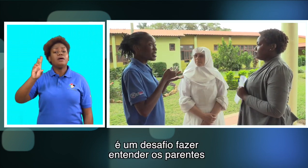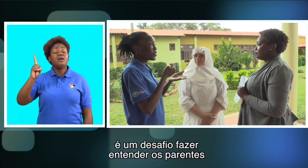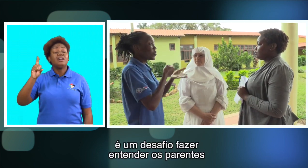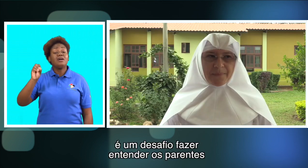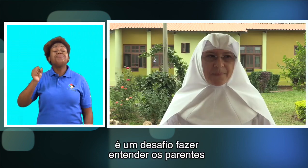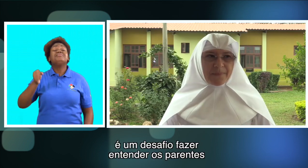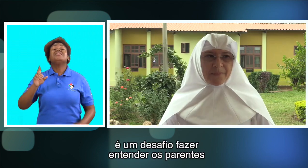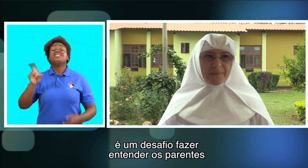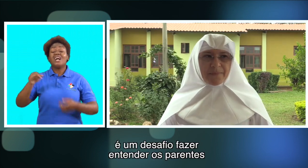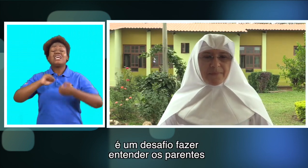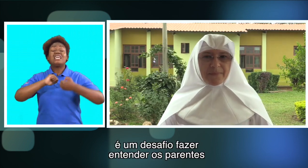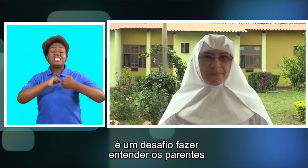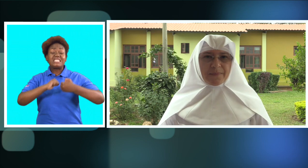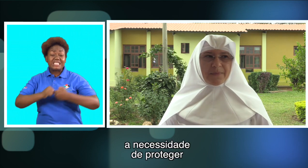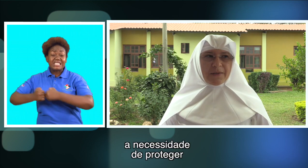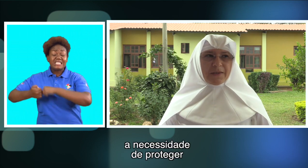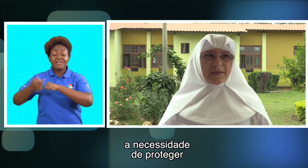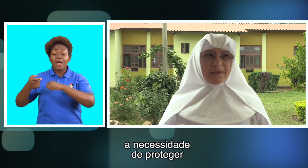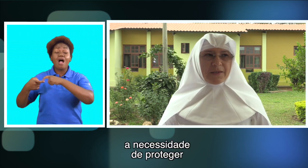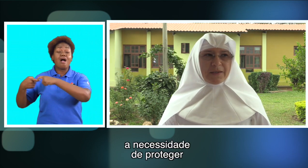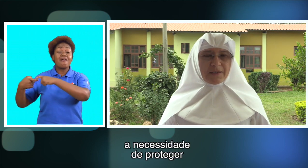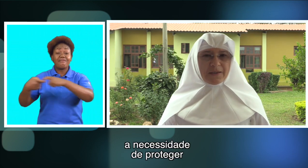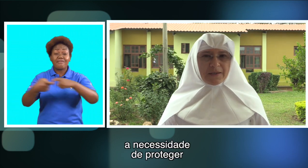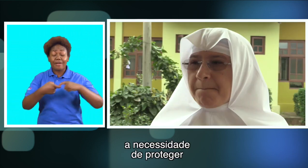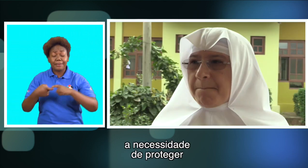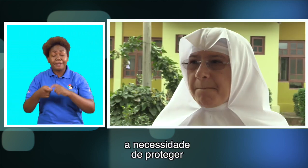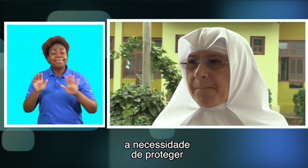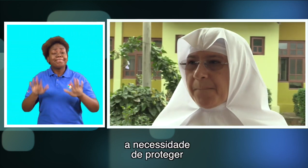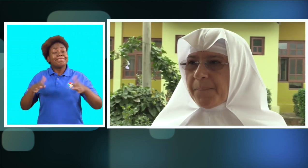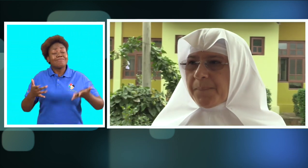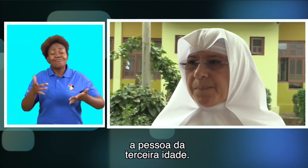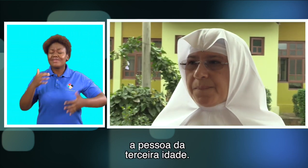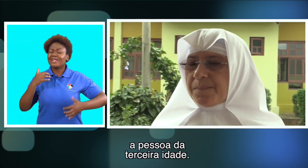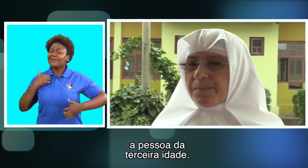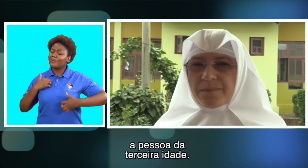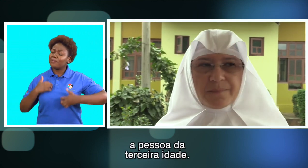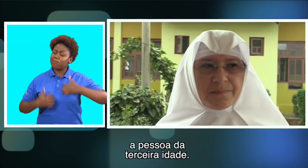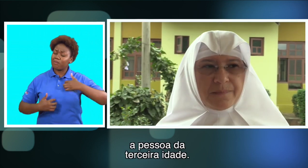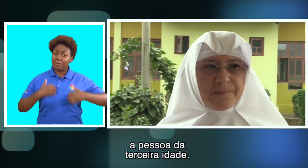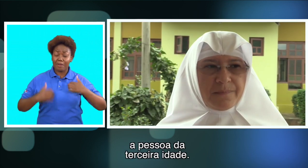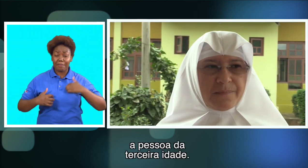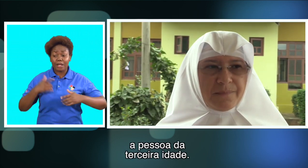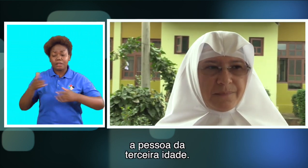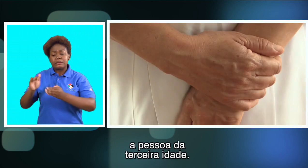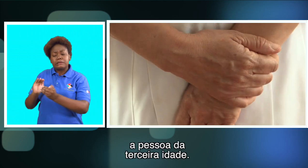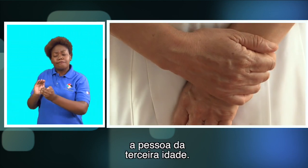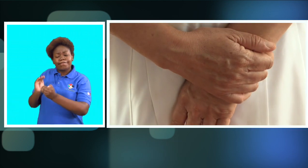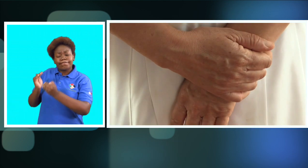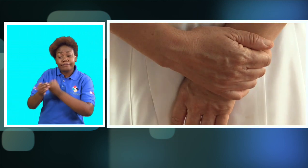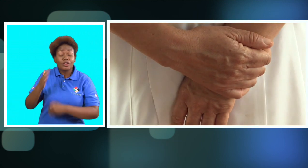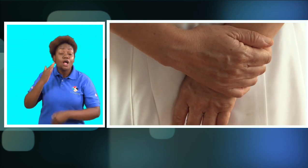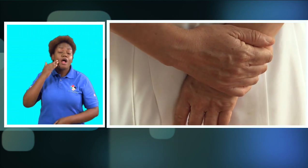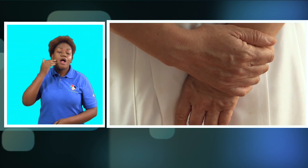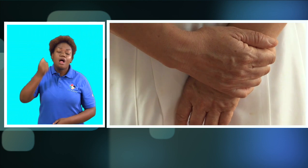fazer entender aos parentes A necessidade de proteger as pessoas da terceira idade